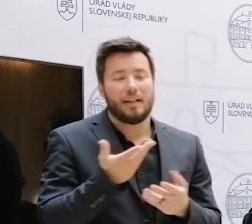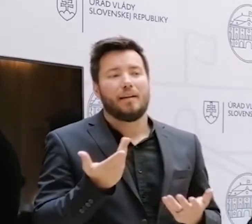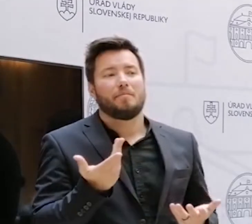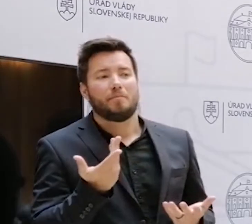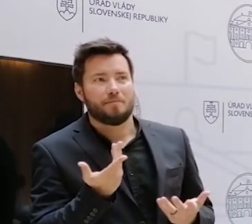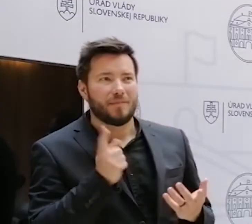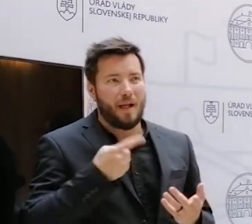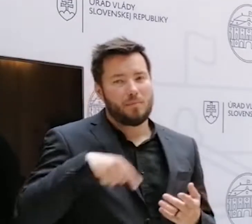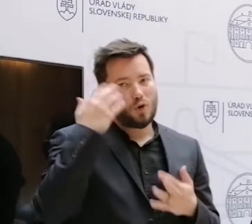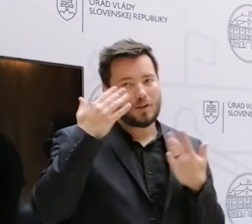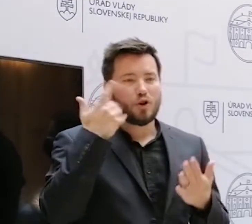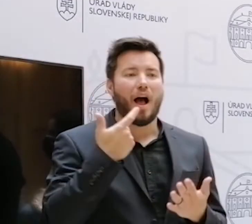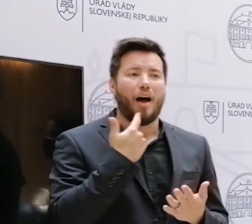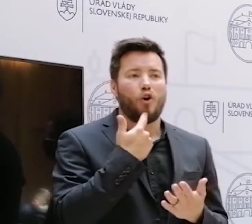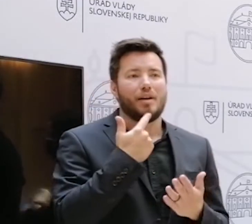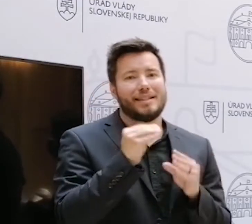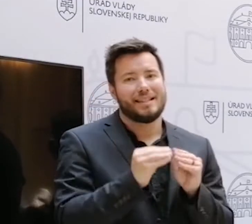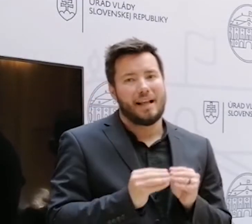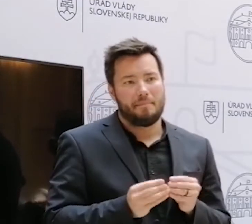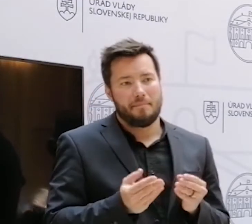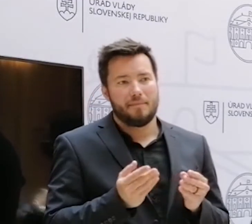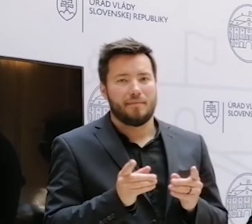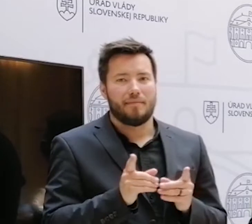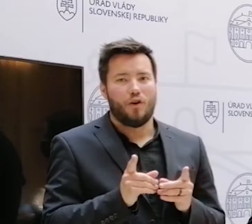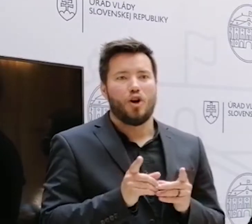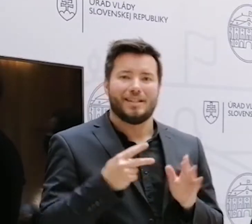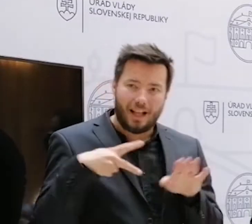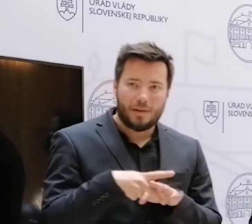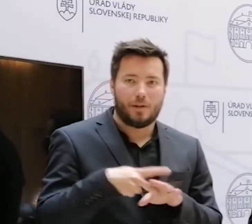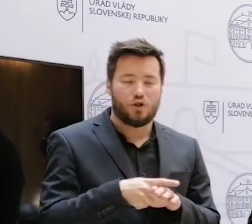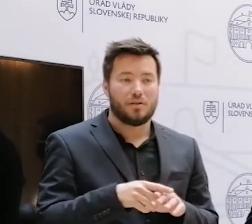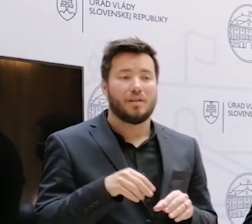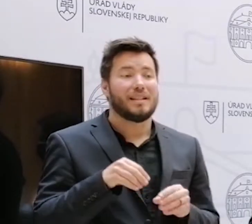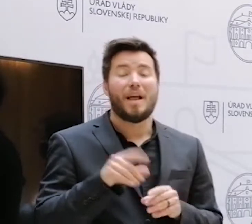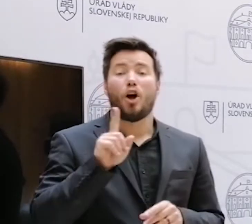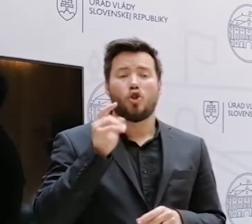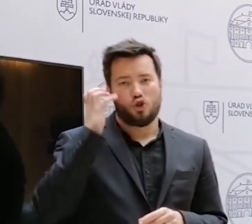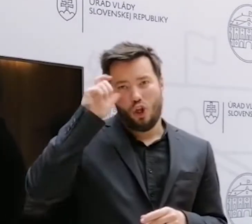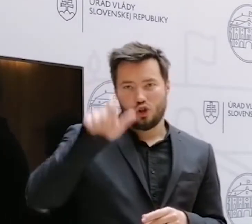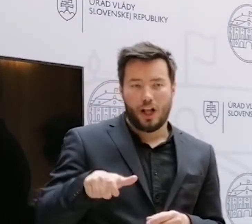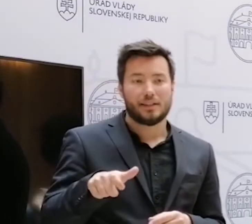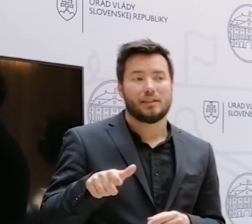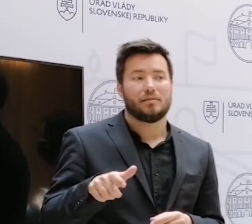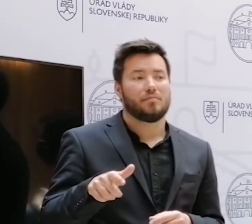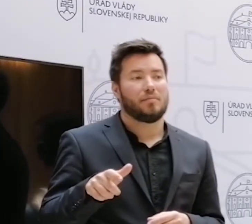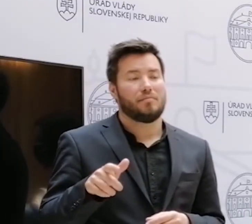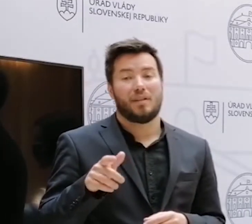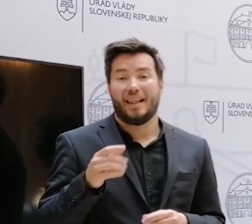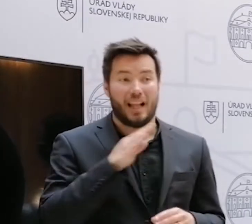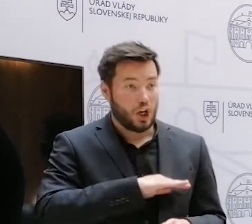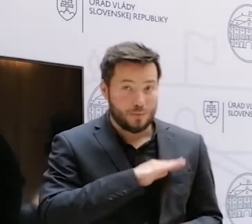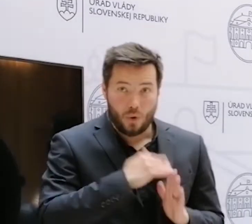medzeru vyplniť. A aj keď tu máme páchateľa, ktorý proste neurobi za dosť, aby rešpektoval